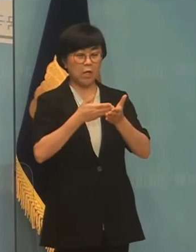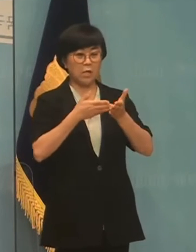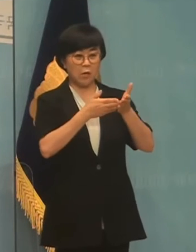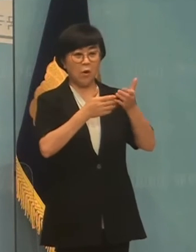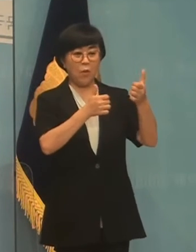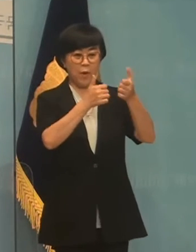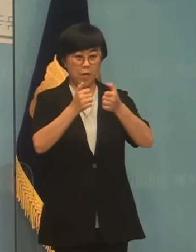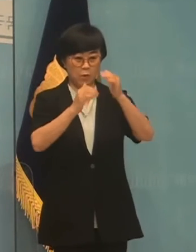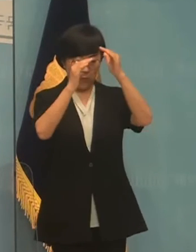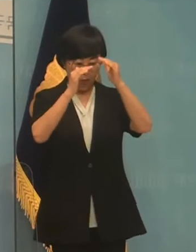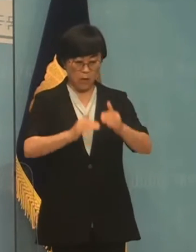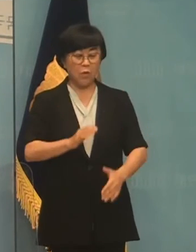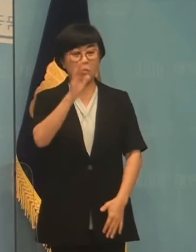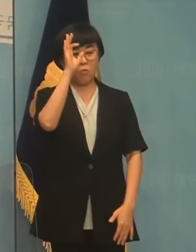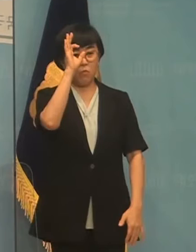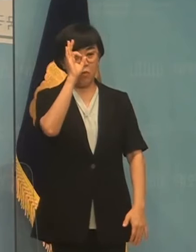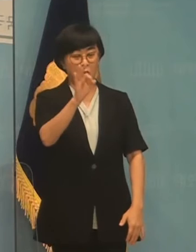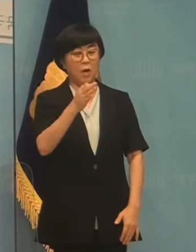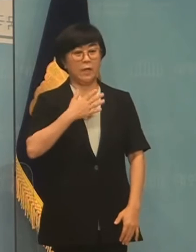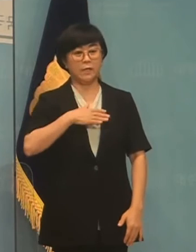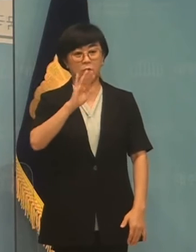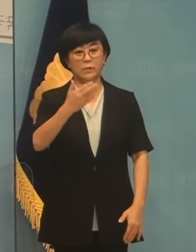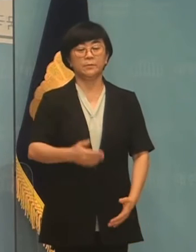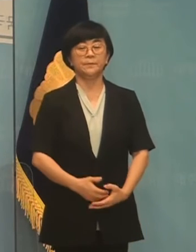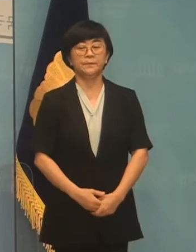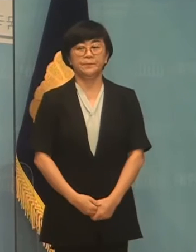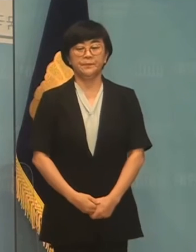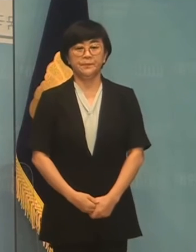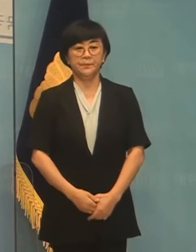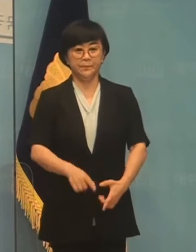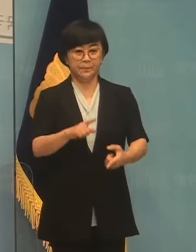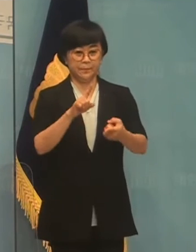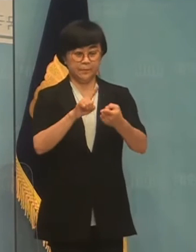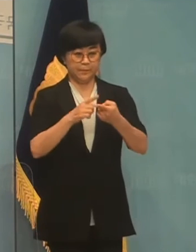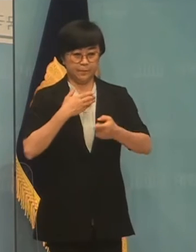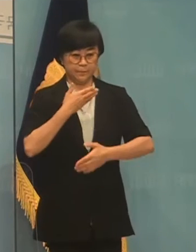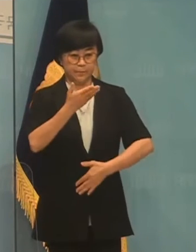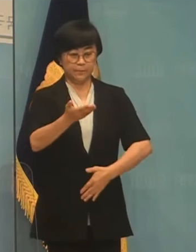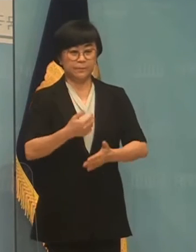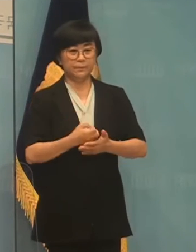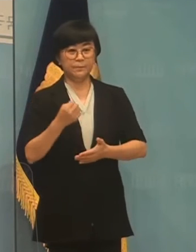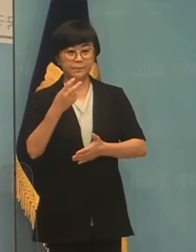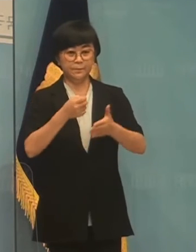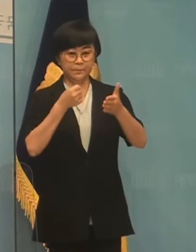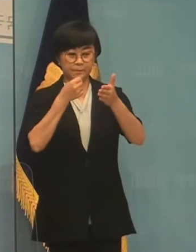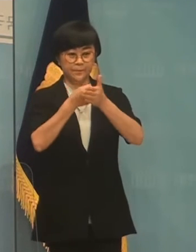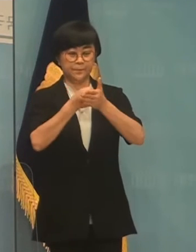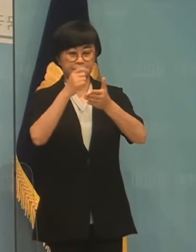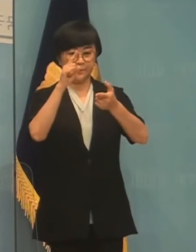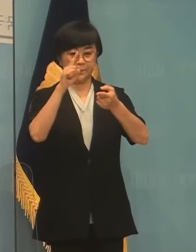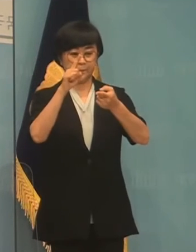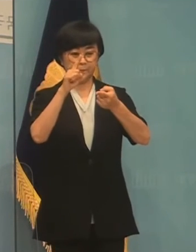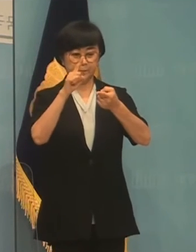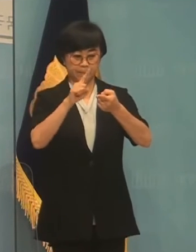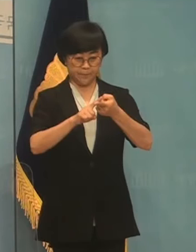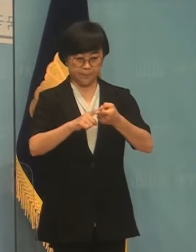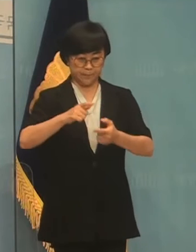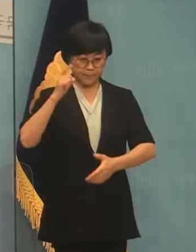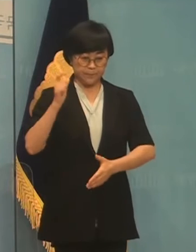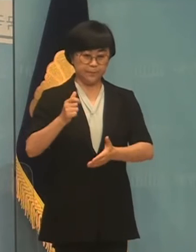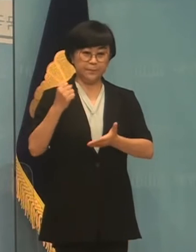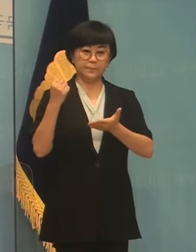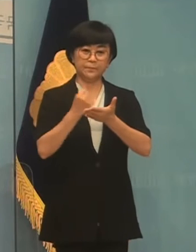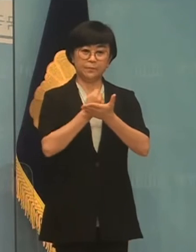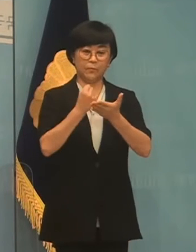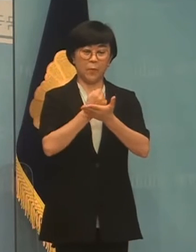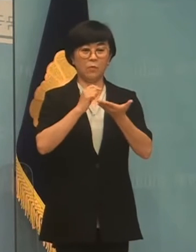낱낱이 들려왔습니다. 오늘 그 사실을 알려드리고 그런 결정 과정에 대해서 강력하게 유망 표시를 하기